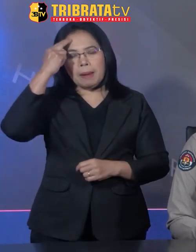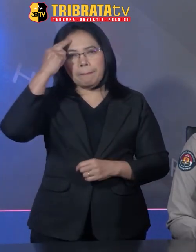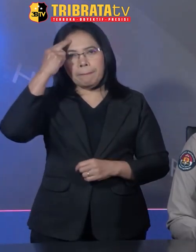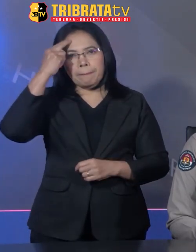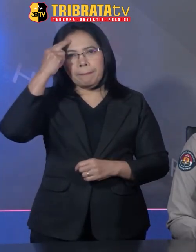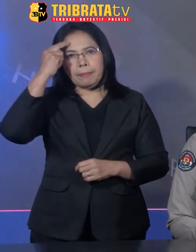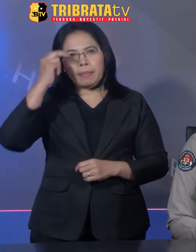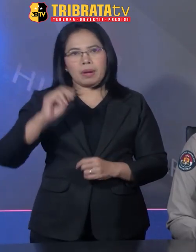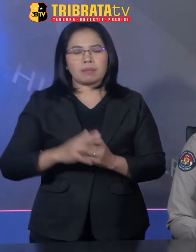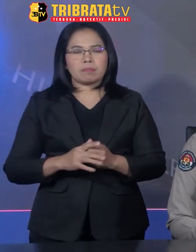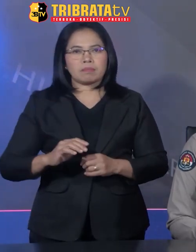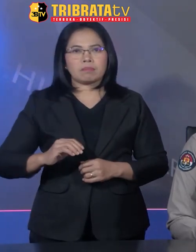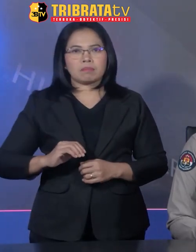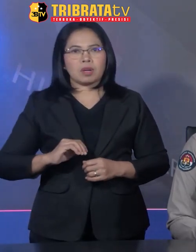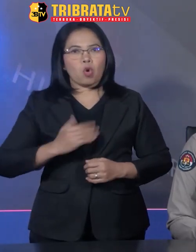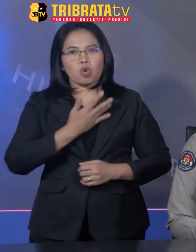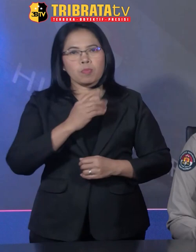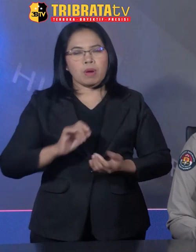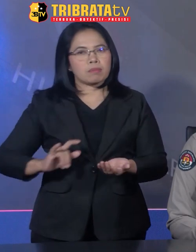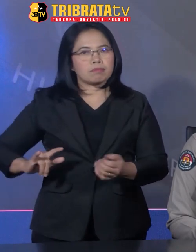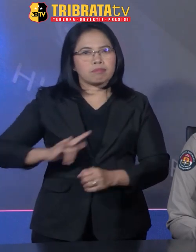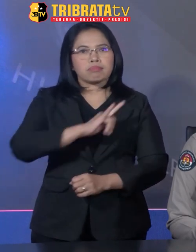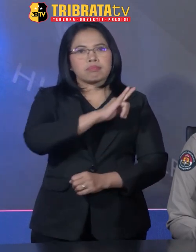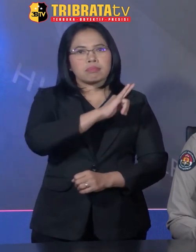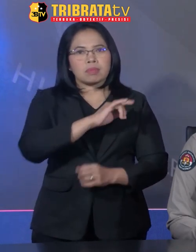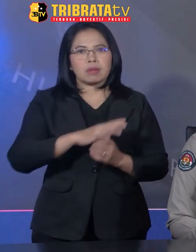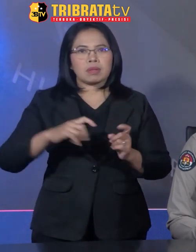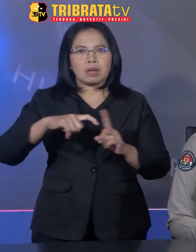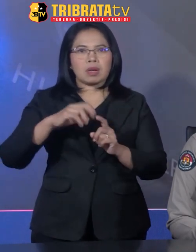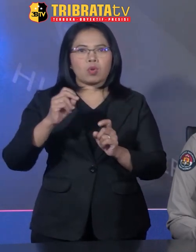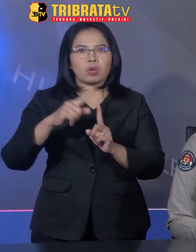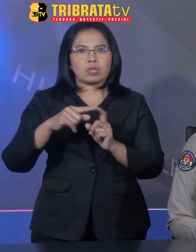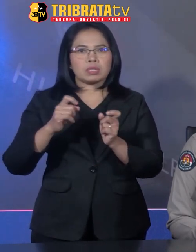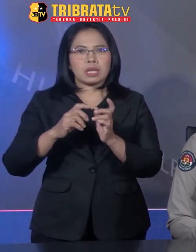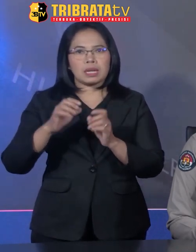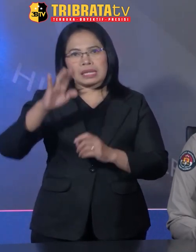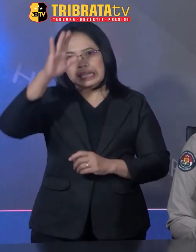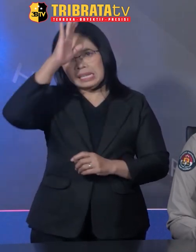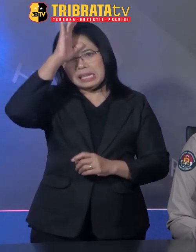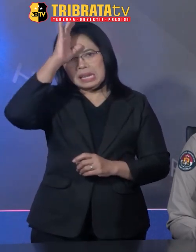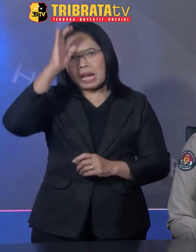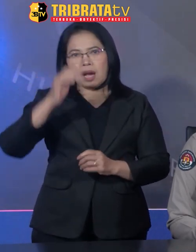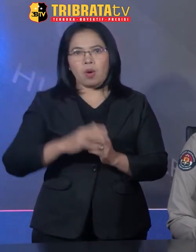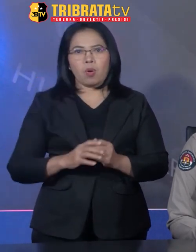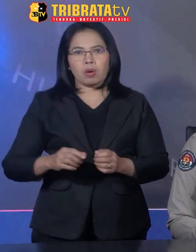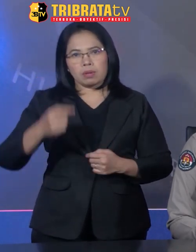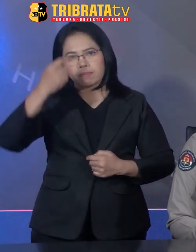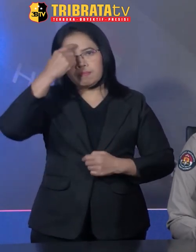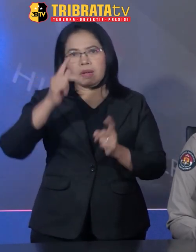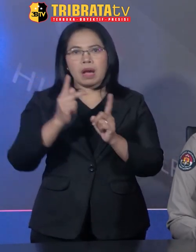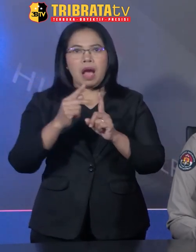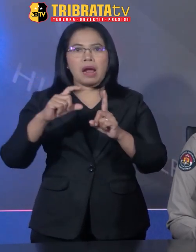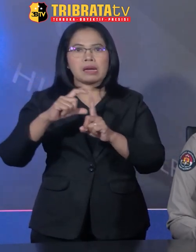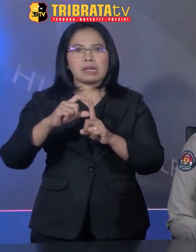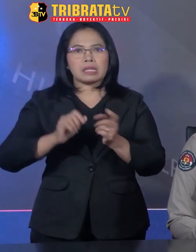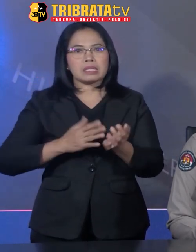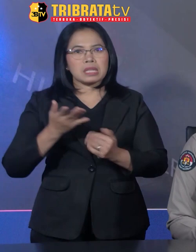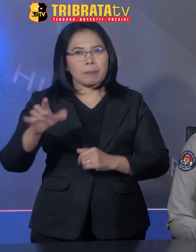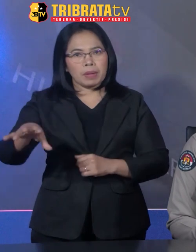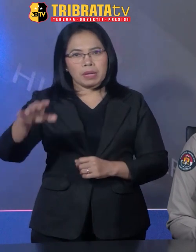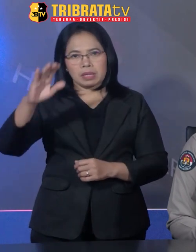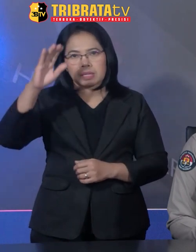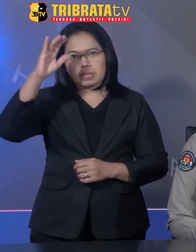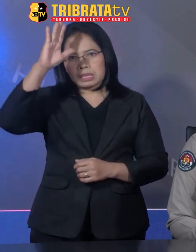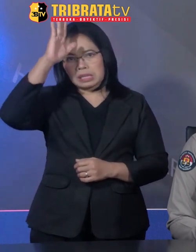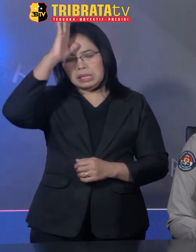namun korban diberangkatkan menuju Kurdistan, Irak oleh pelaku Hadi. Sesampainya di Irak, korban